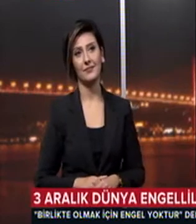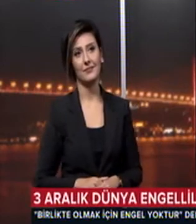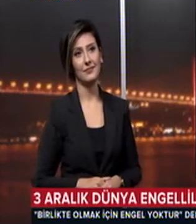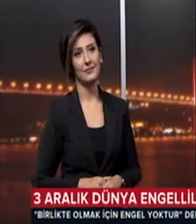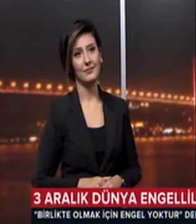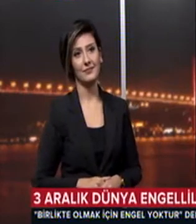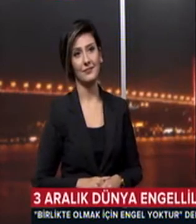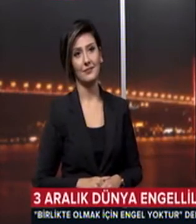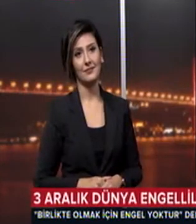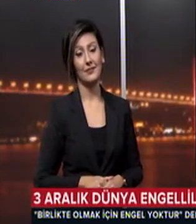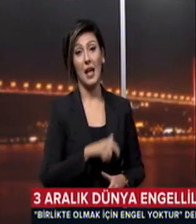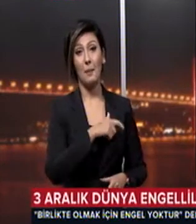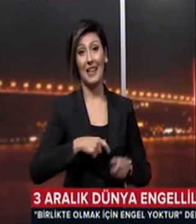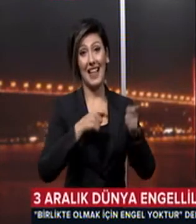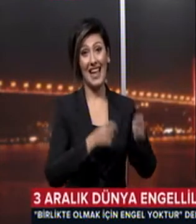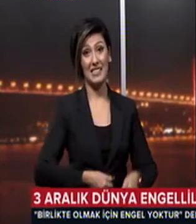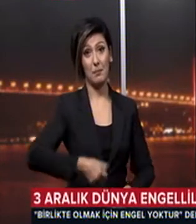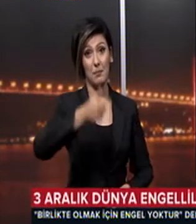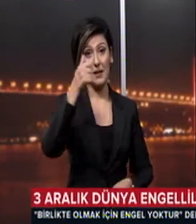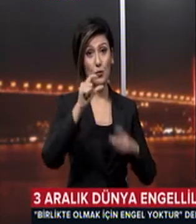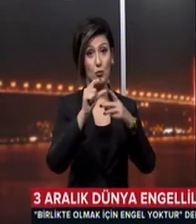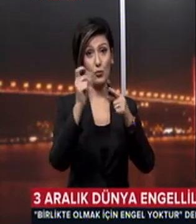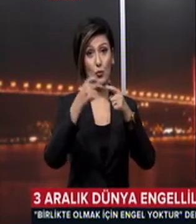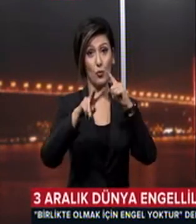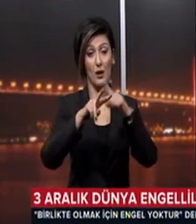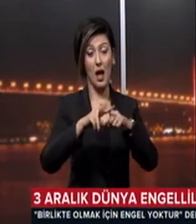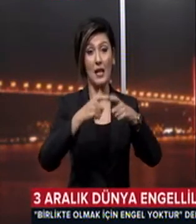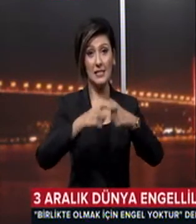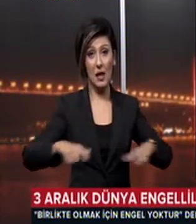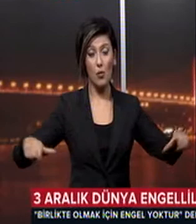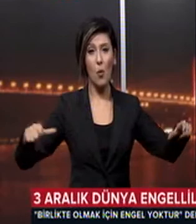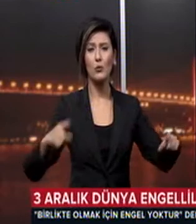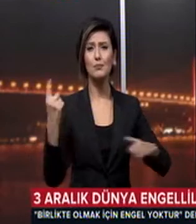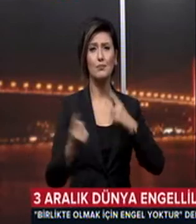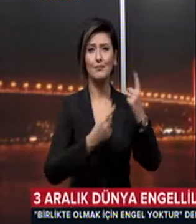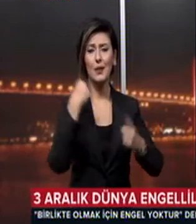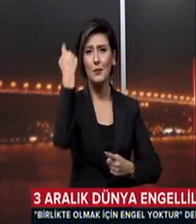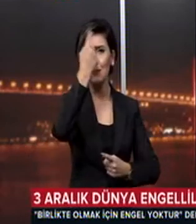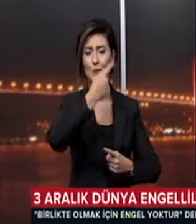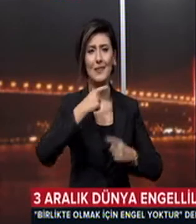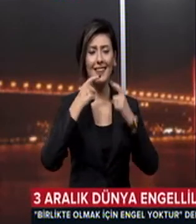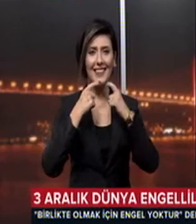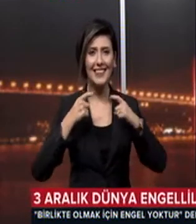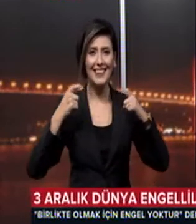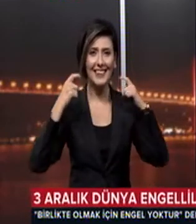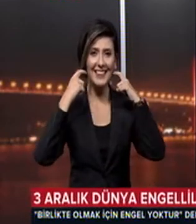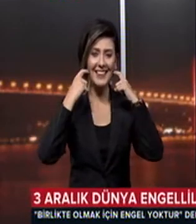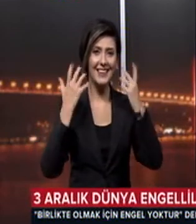Milli Eğitim Bakanlığı Şura Salonundaki etkinlikte Yüzlerinden hiç eksilmeyen gülümsemeleriyle sahneye